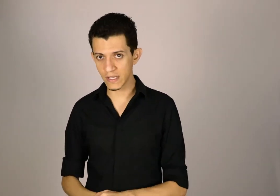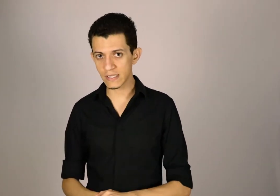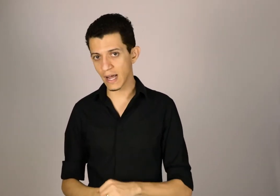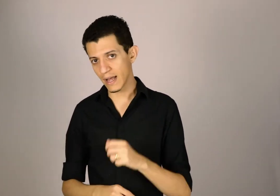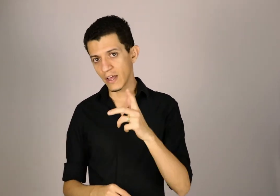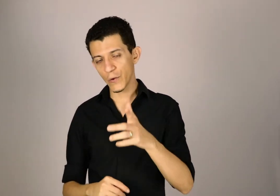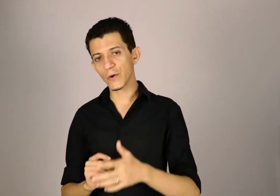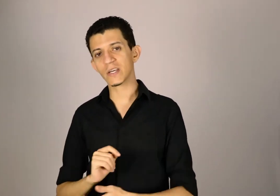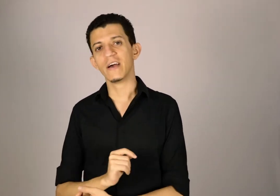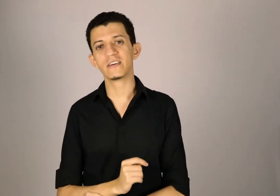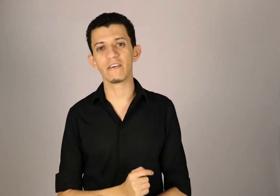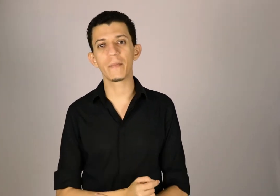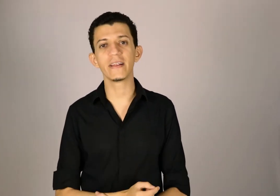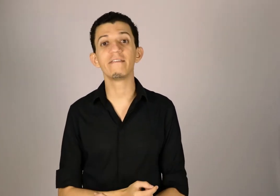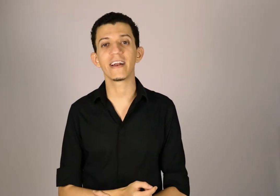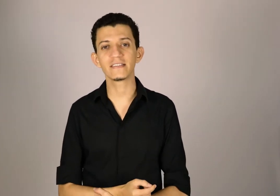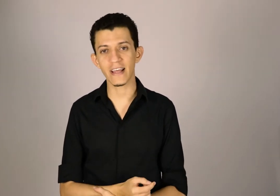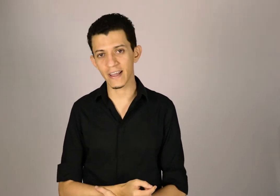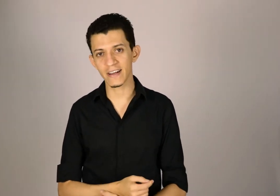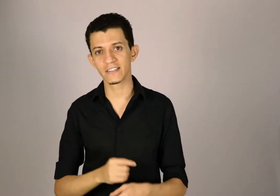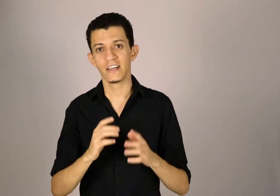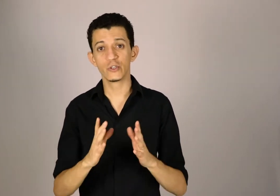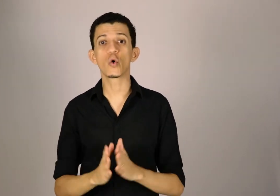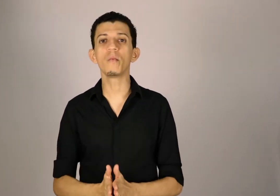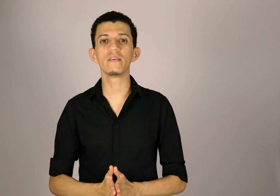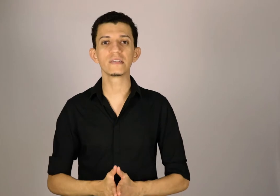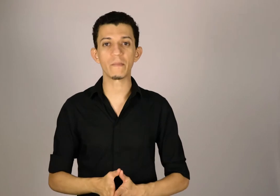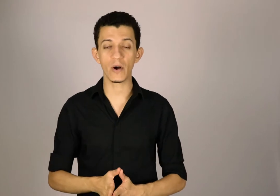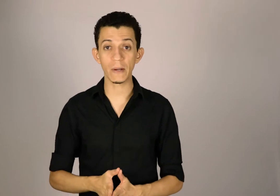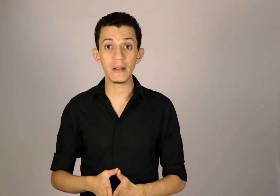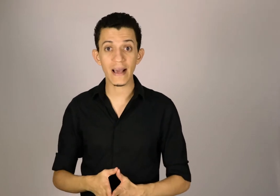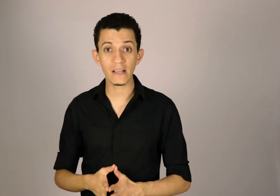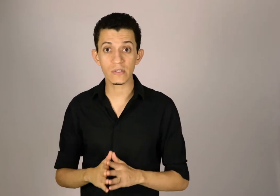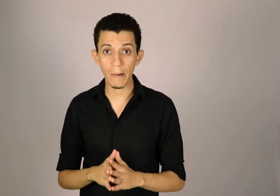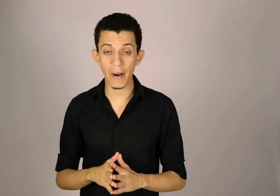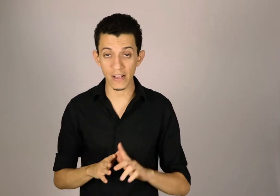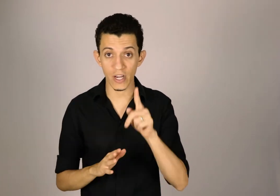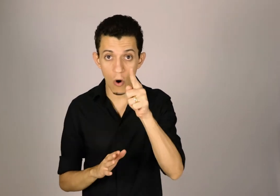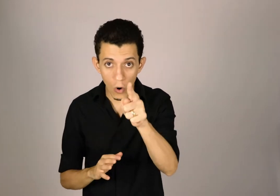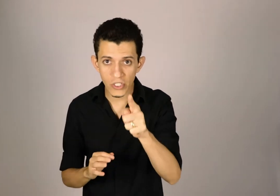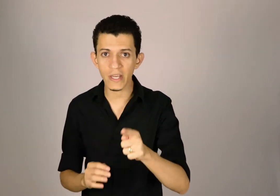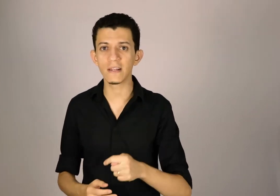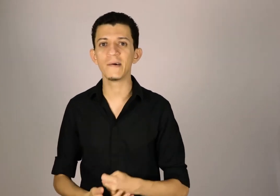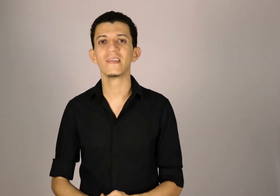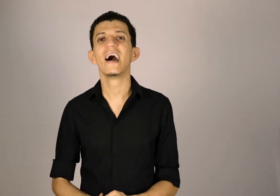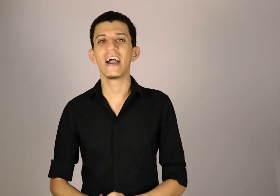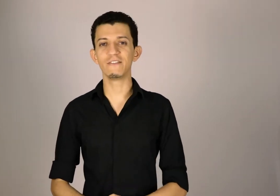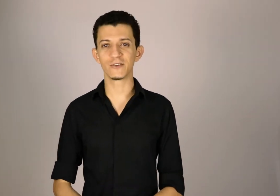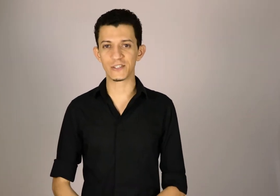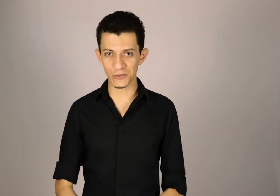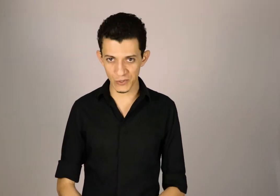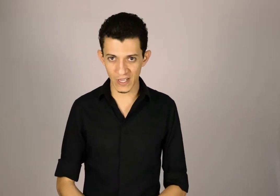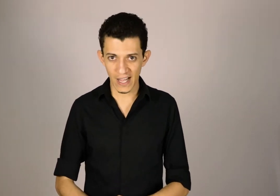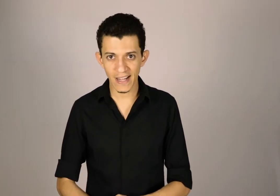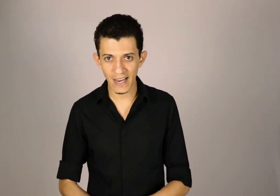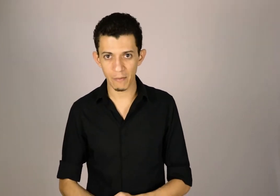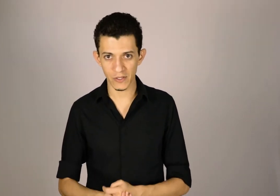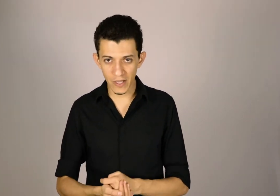está. E hoje você vai aprender várias técnicas de como que você pode aplicar isso na prática, hoje ainda, aí nos seus estudos da Libras, ok?